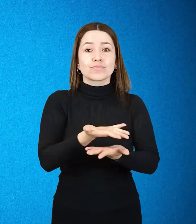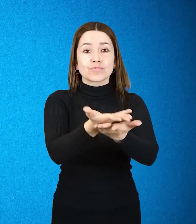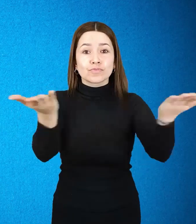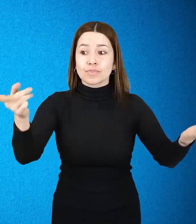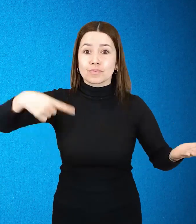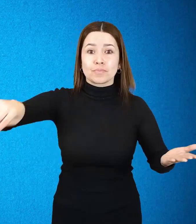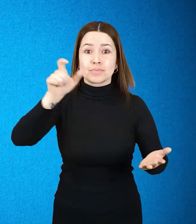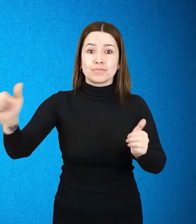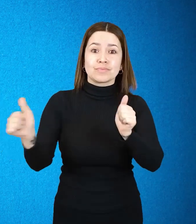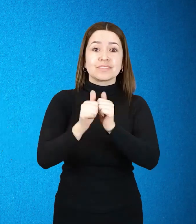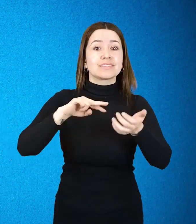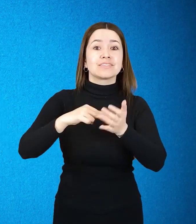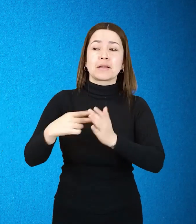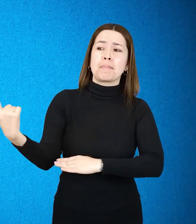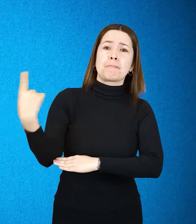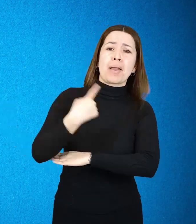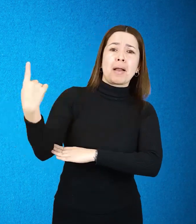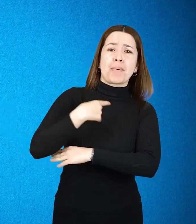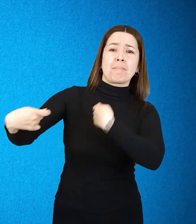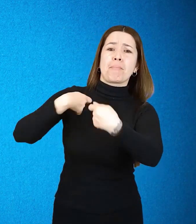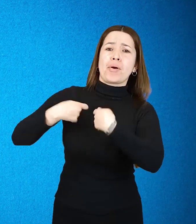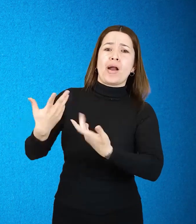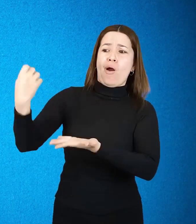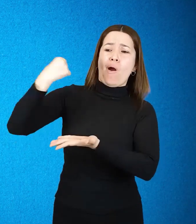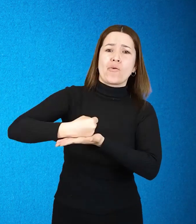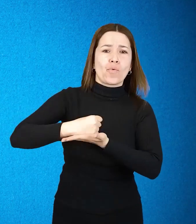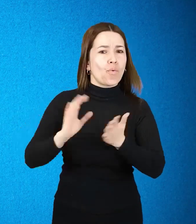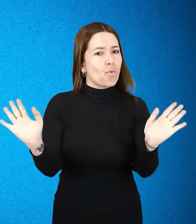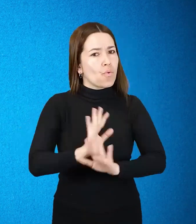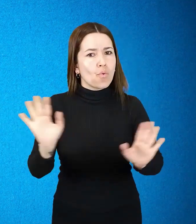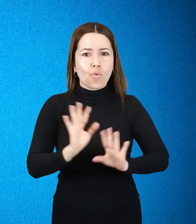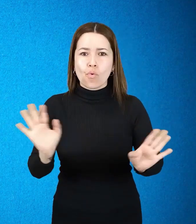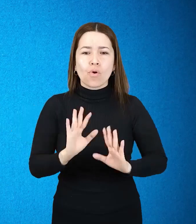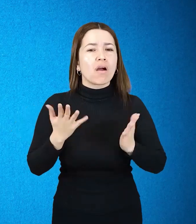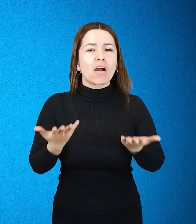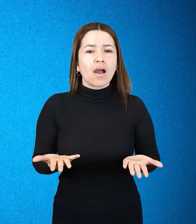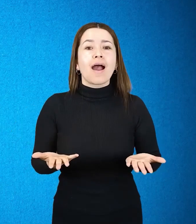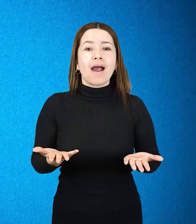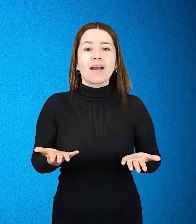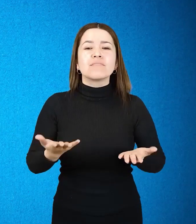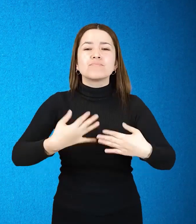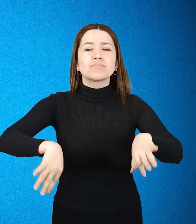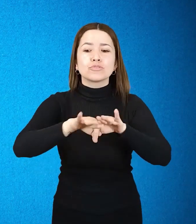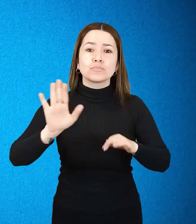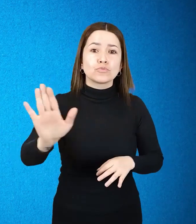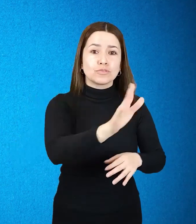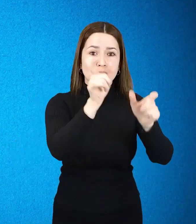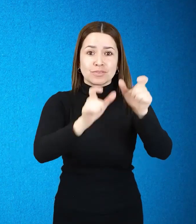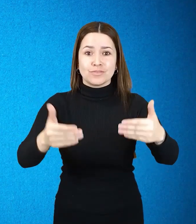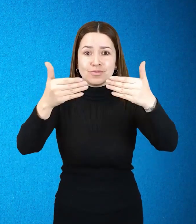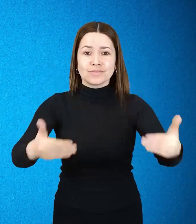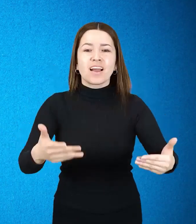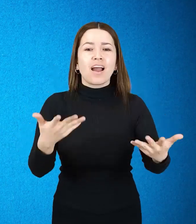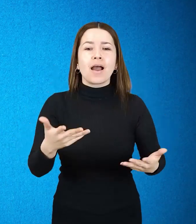o ser una mujer con discapacidad no son motivos para obligar a alguien a pedirlos. Las personas pueden